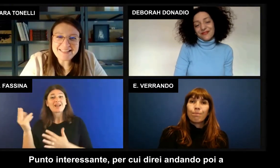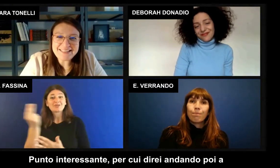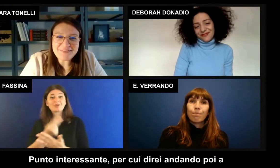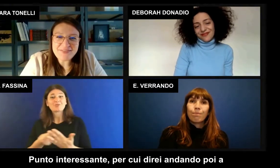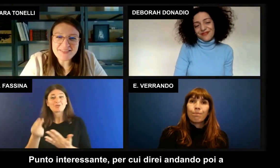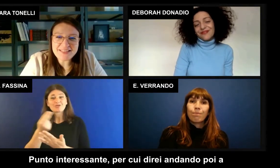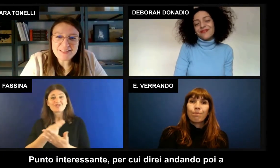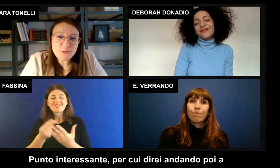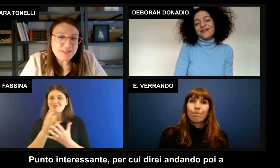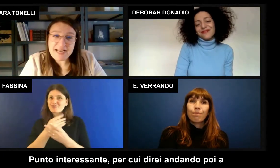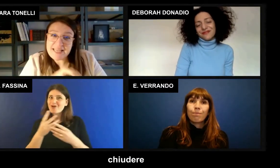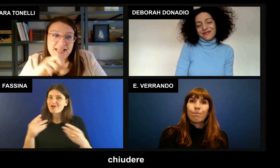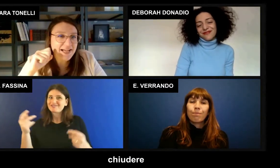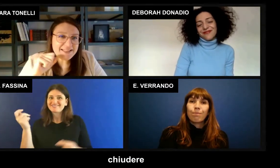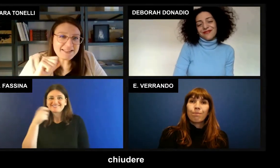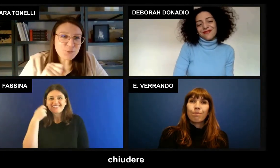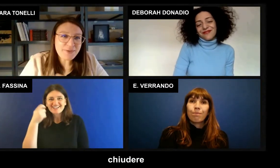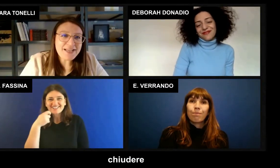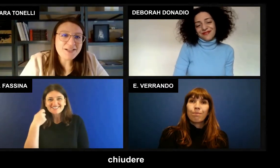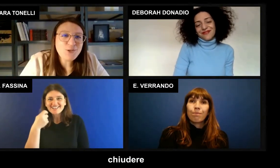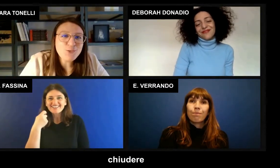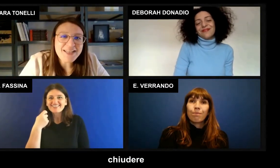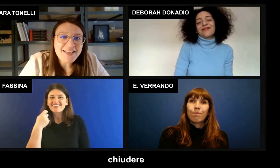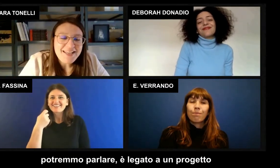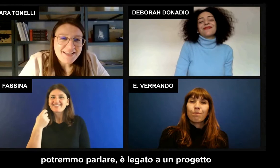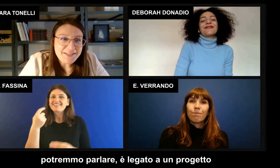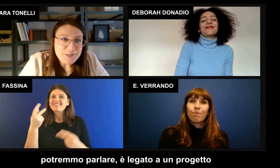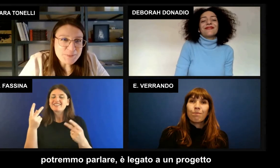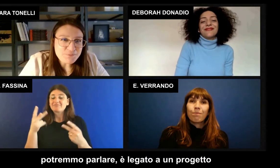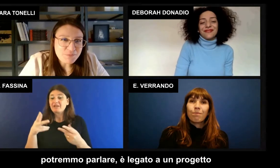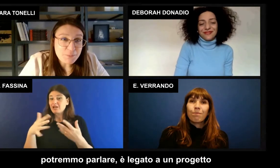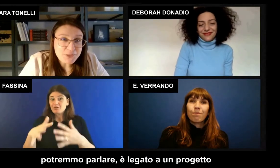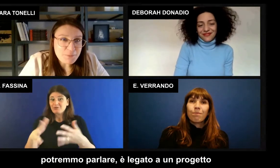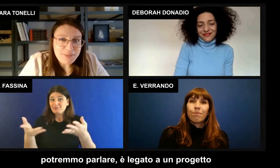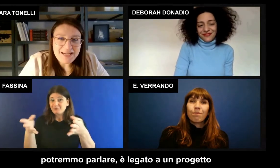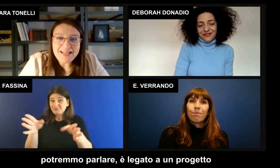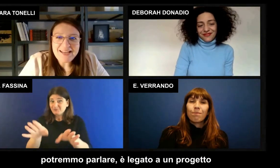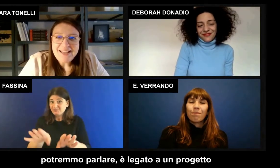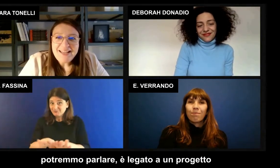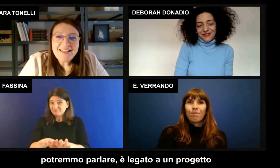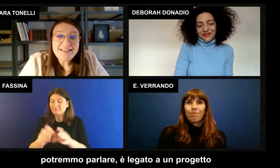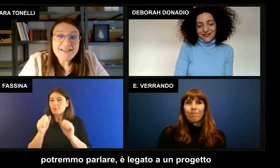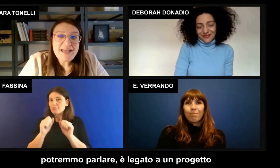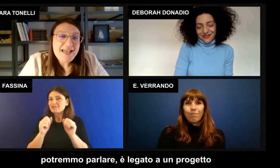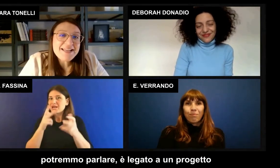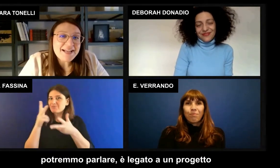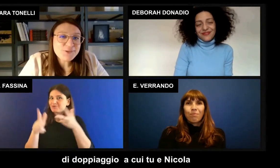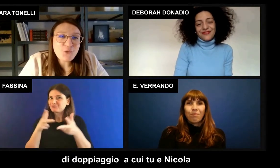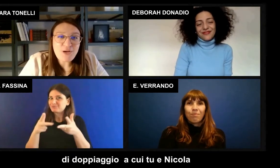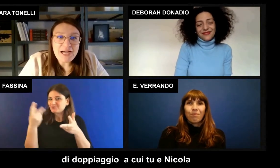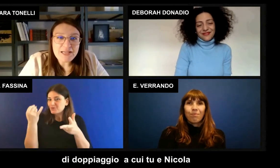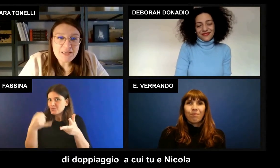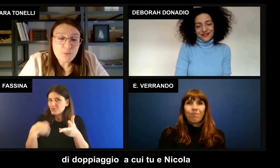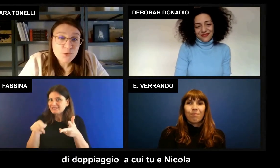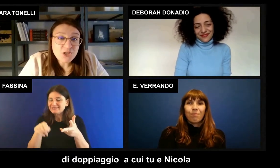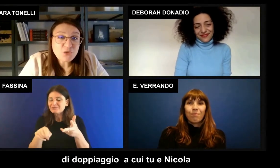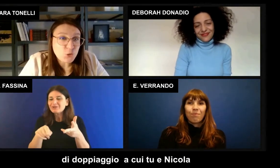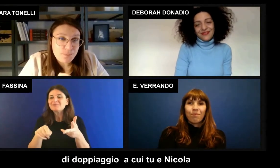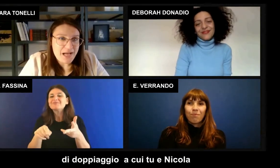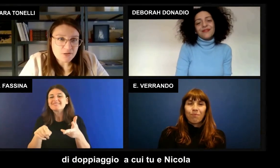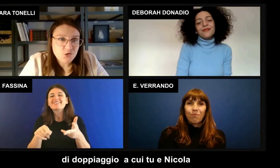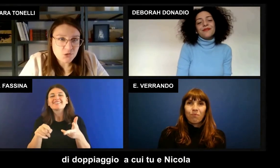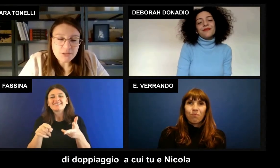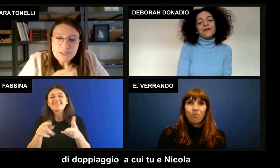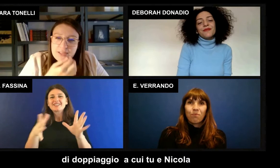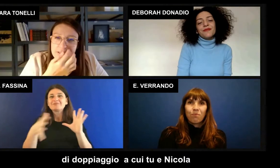di cui direi andando poi a chiudere potremmo parlare è legato a un progetto